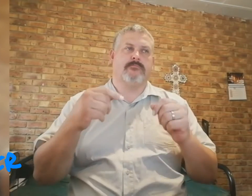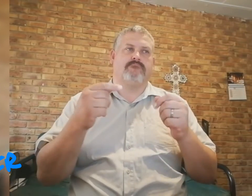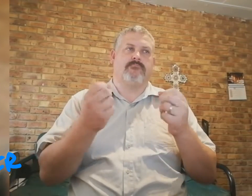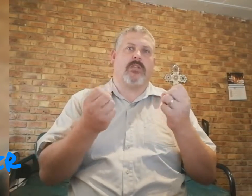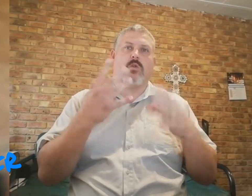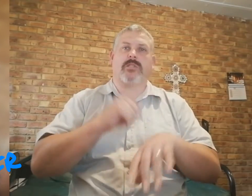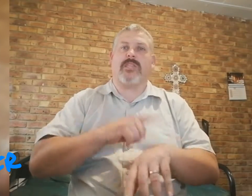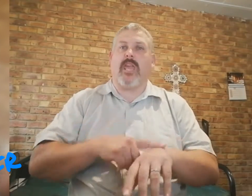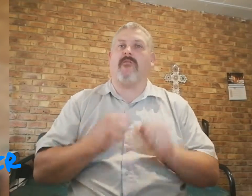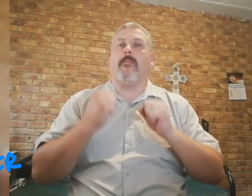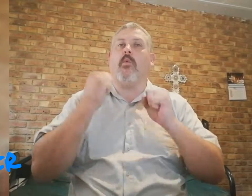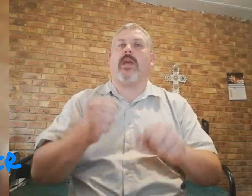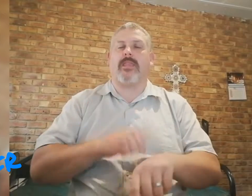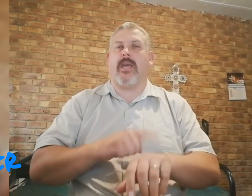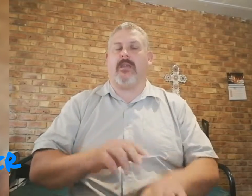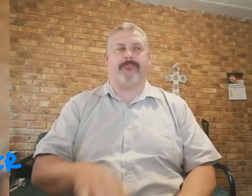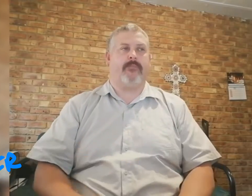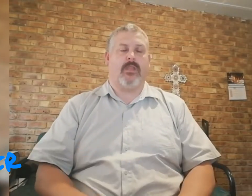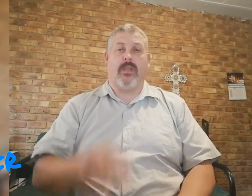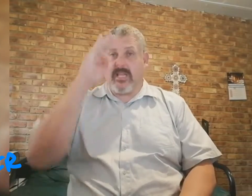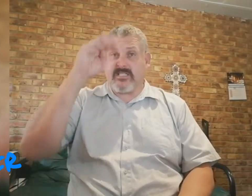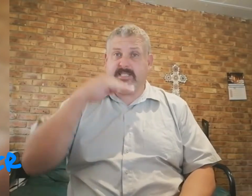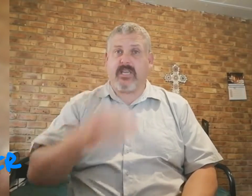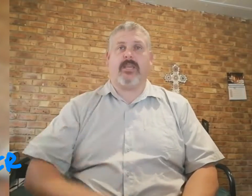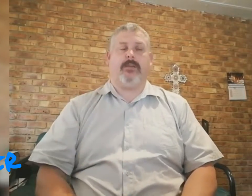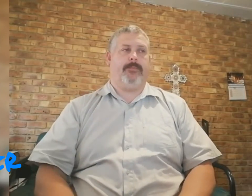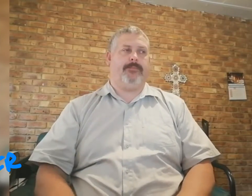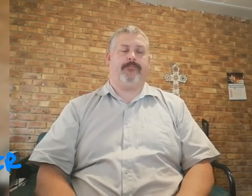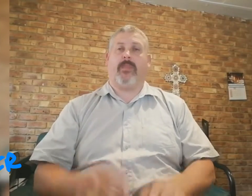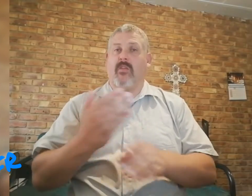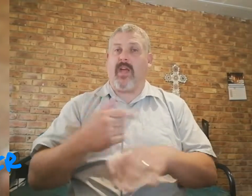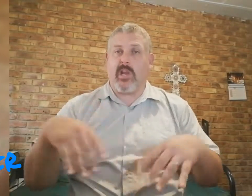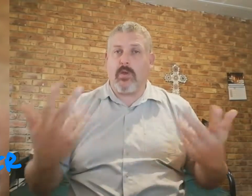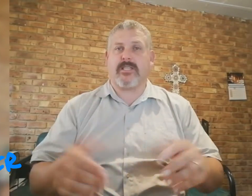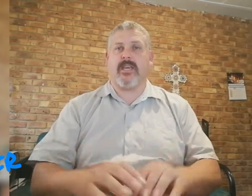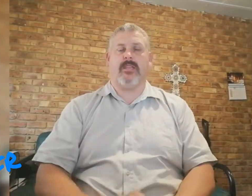soms in tye van moeilike tye, syster, waartloosheid,